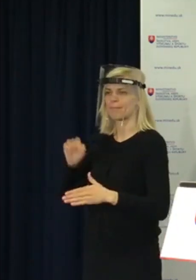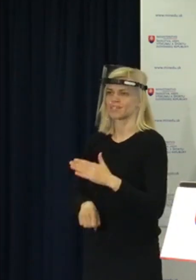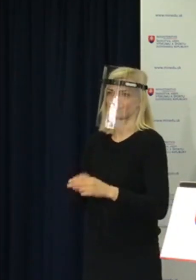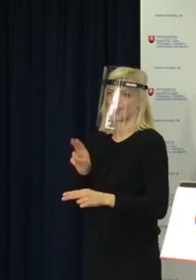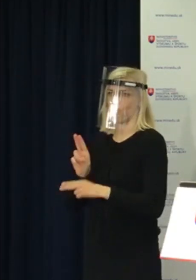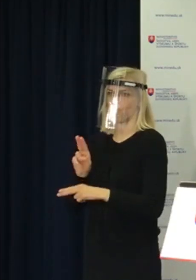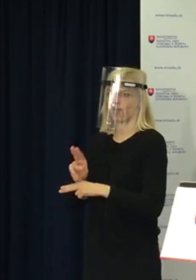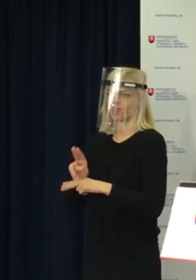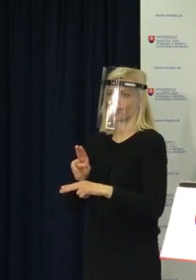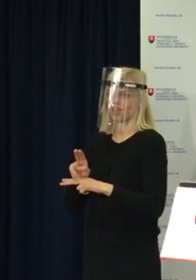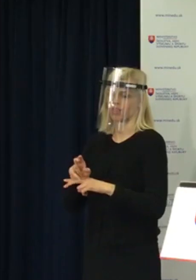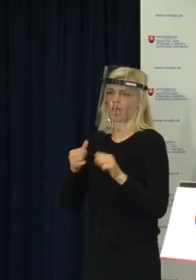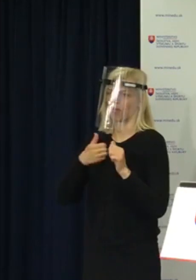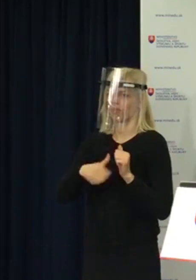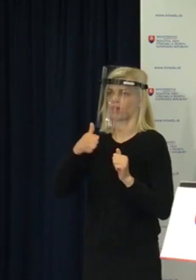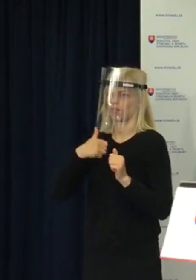opatrení, ktoré sú.